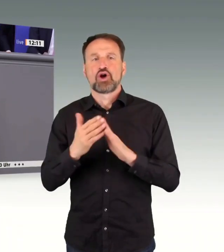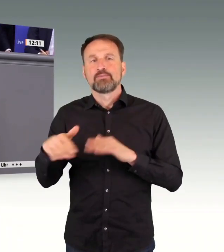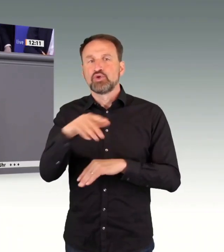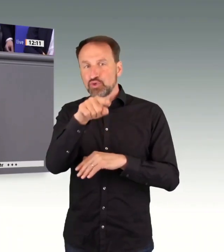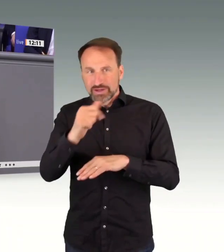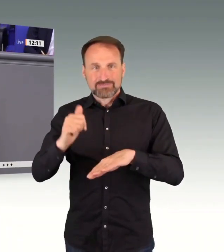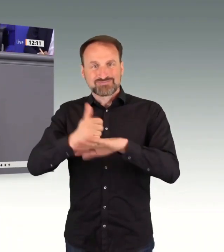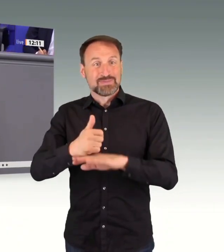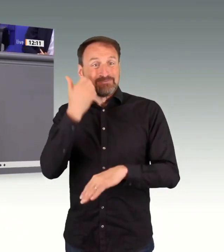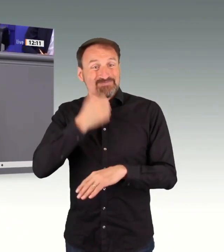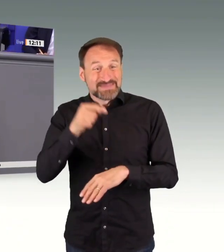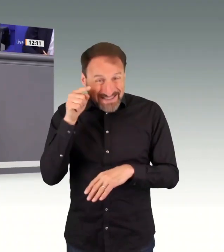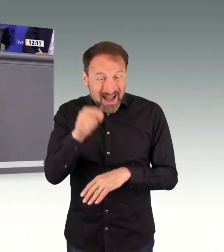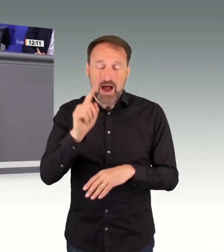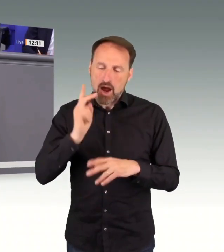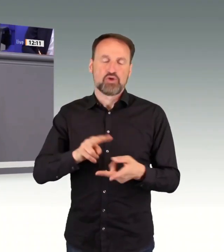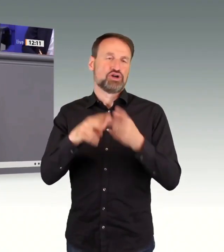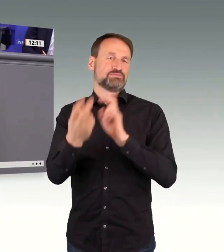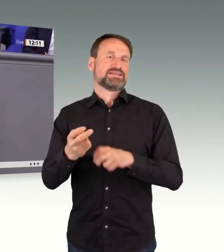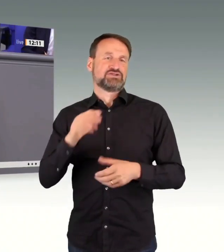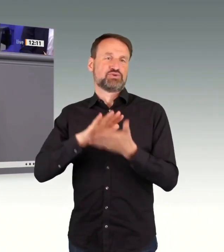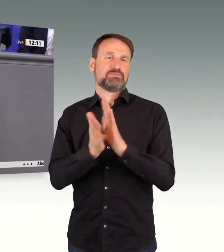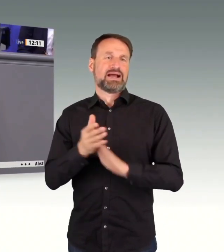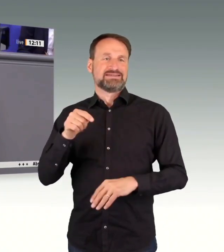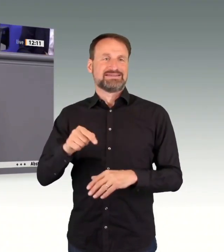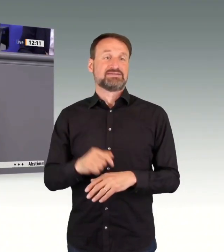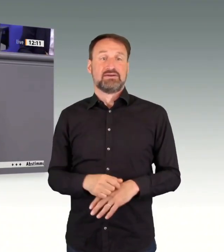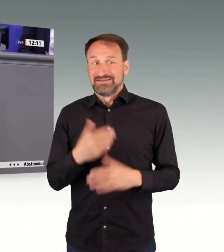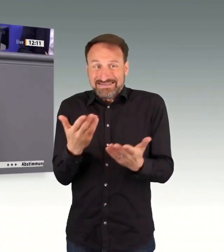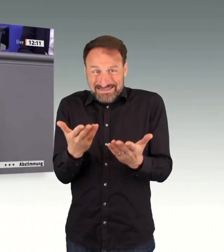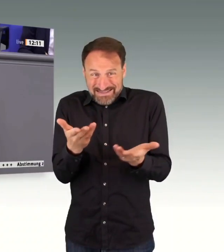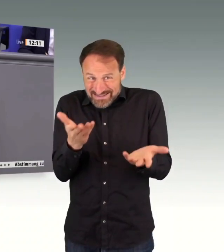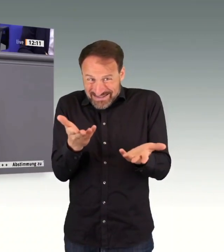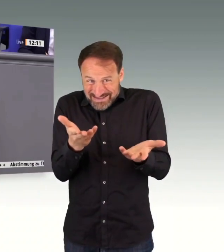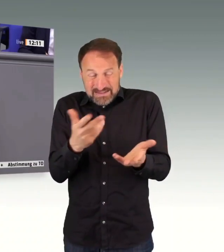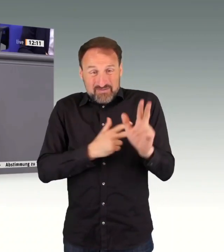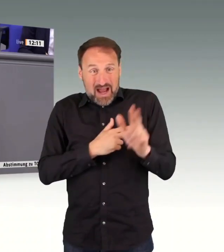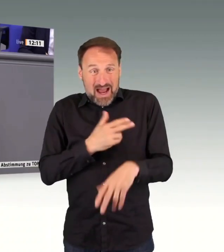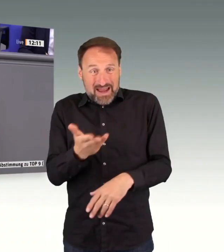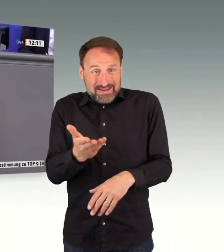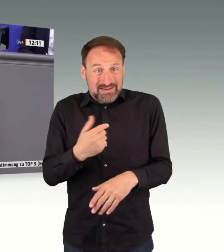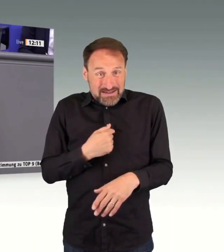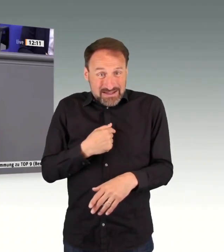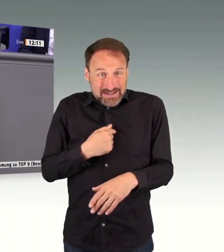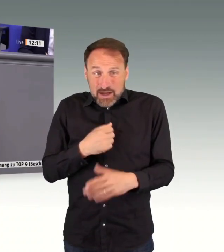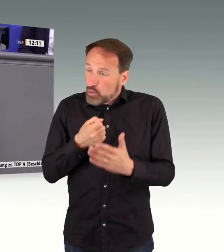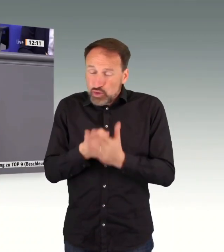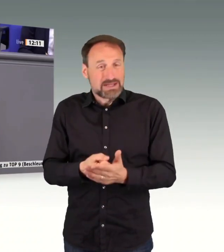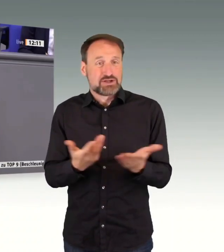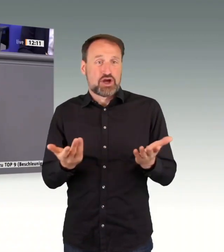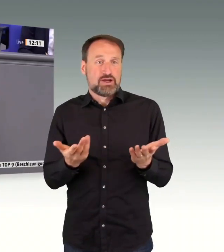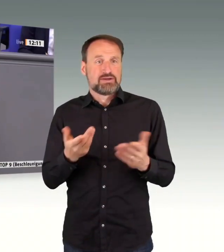grünem Strom, wurde schon viel gesagt, mit digitaler Infrastruktur und auch mit zuverlässiger Verkehrsinfrastruktur zukunftsfähig machen,